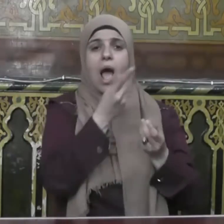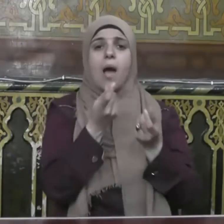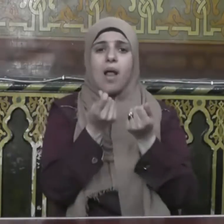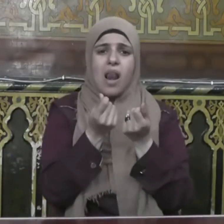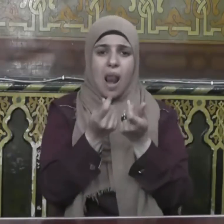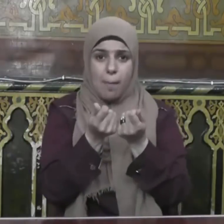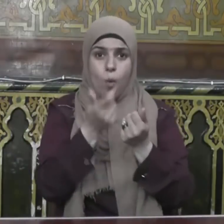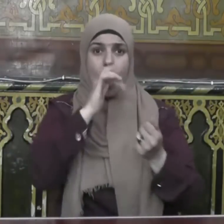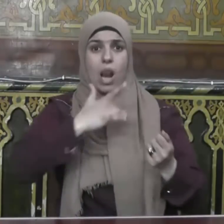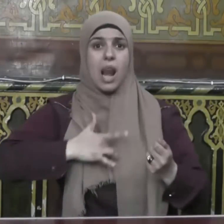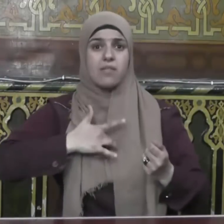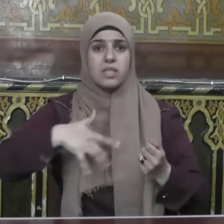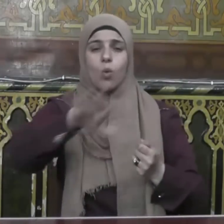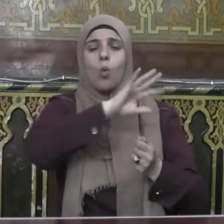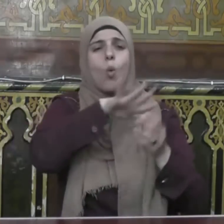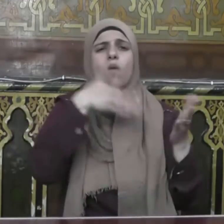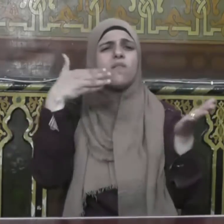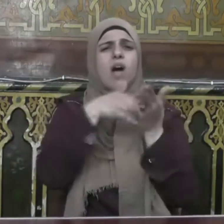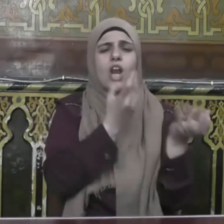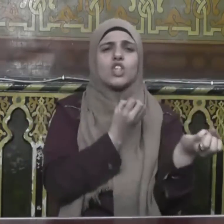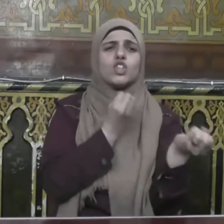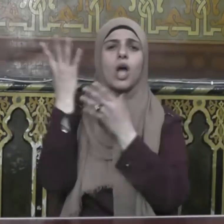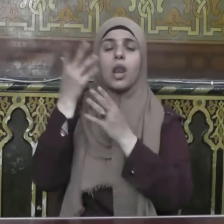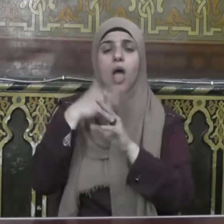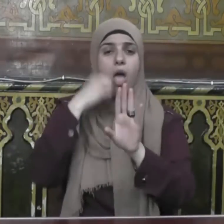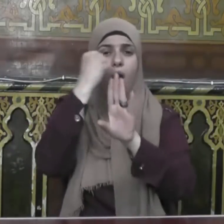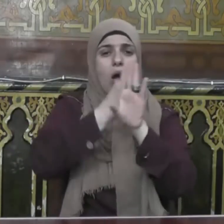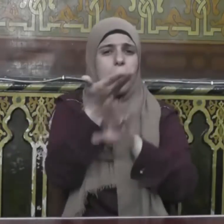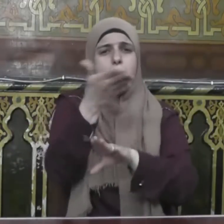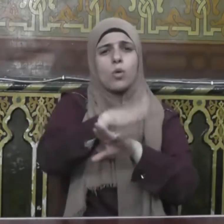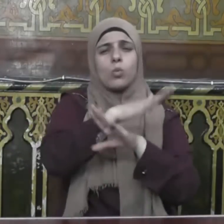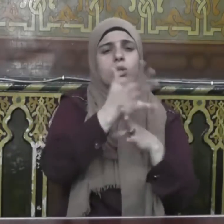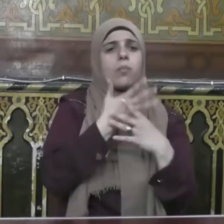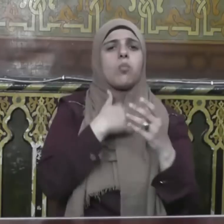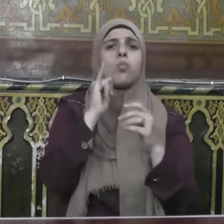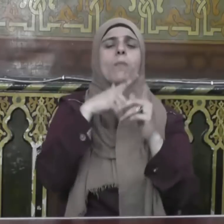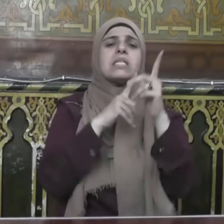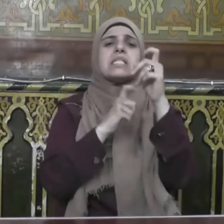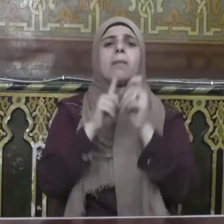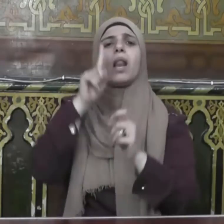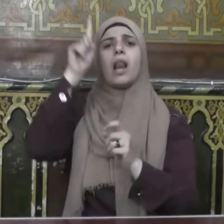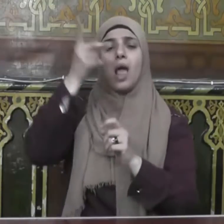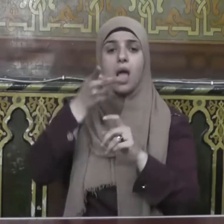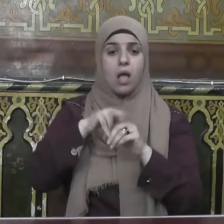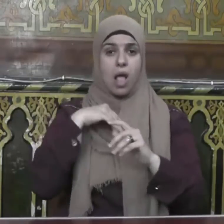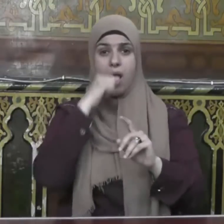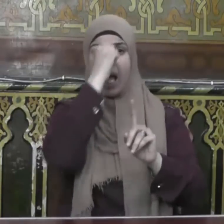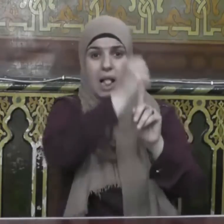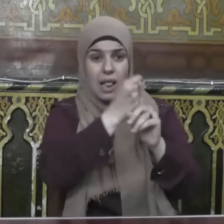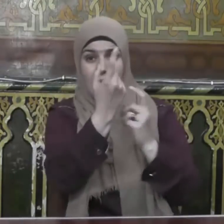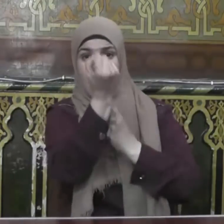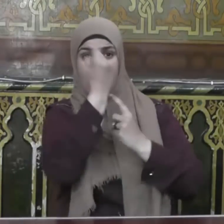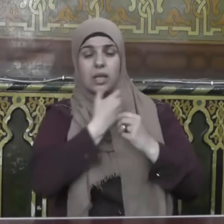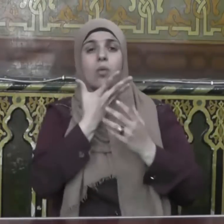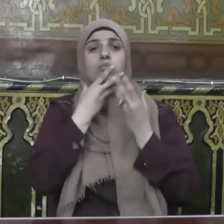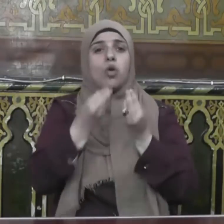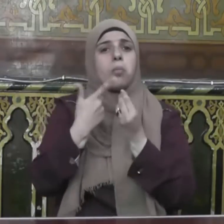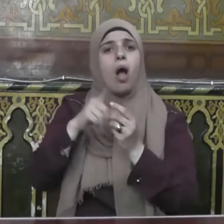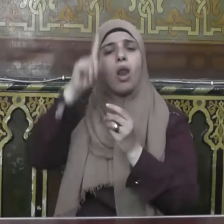بأن لهم الجنة يقاتلون في سبيل الله ويقتلون ويقتلون وعدا عليه حقا في